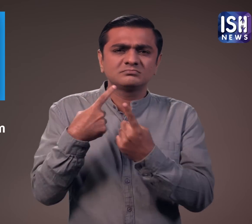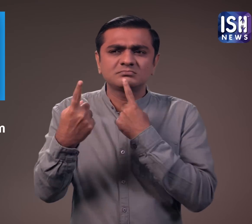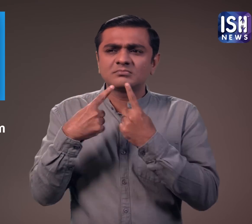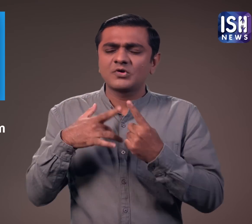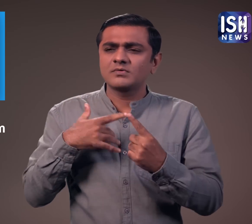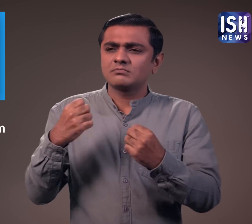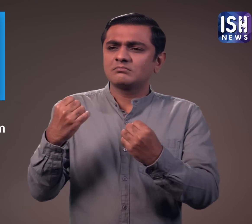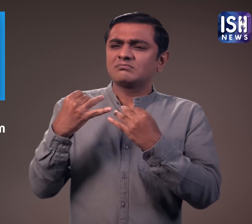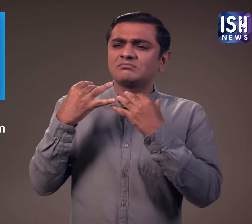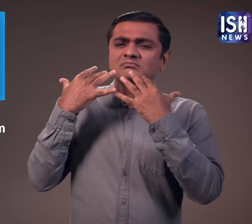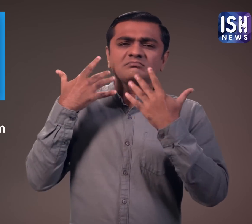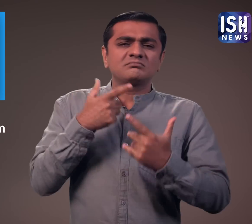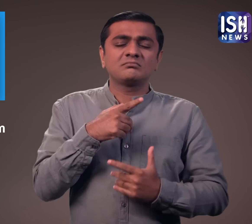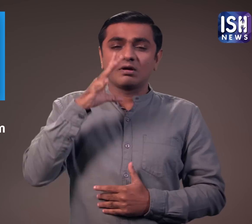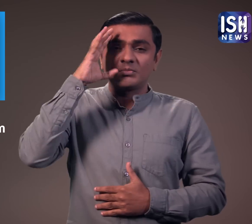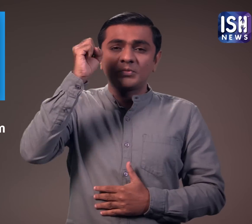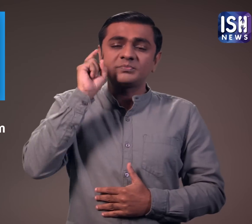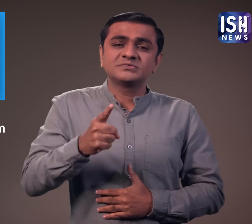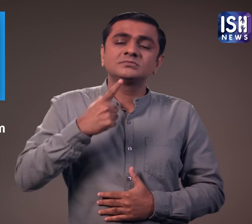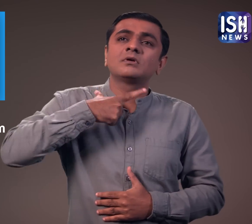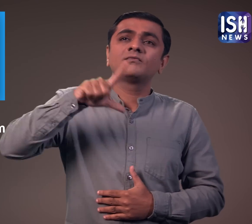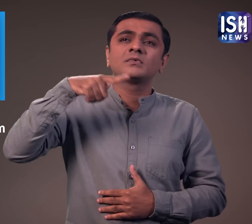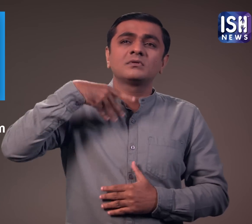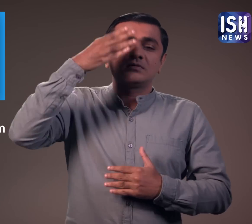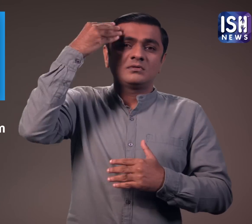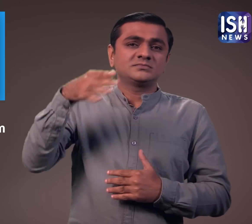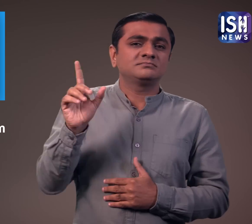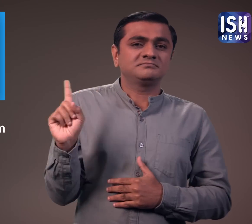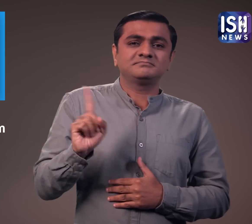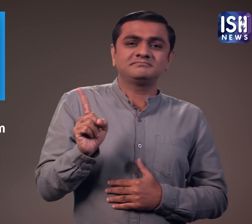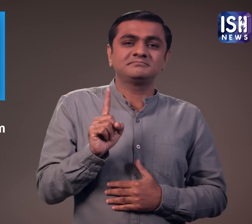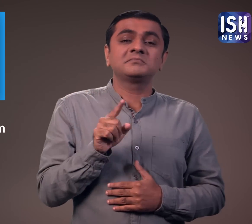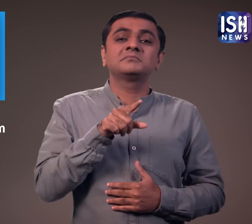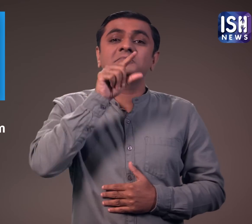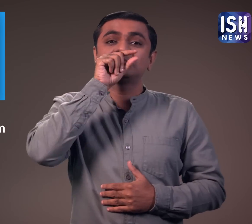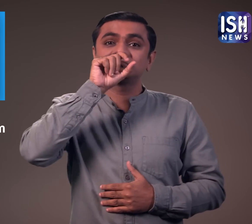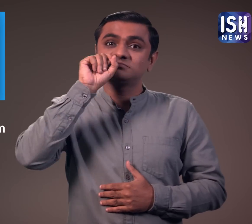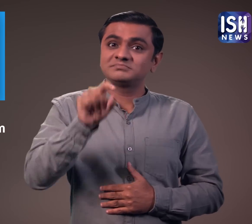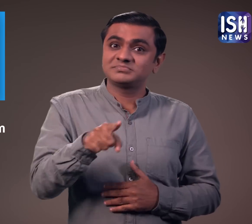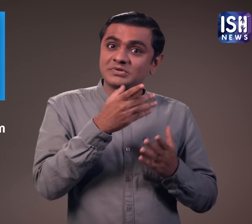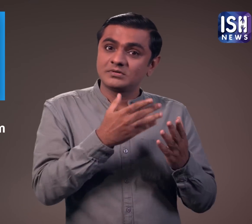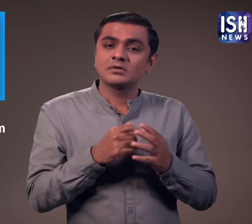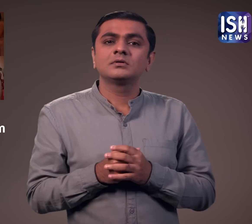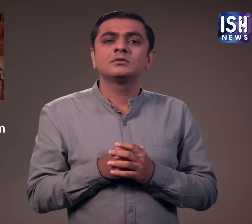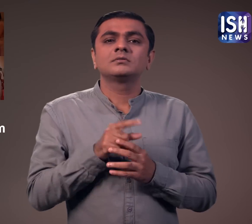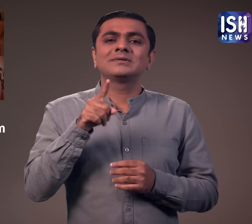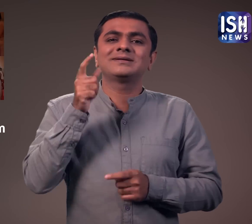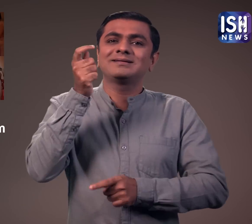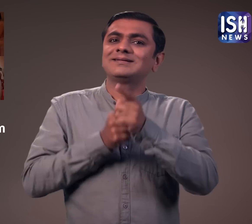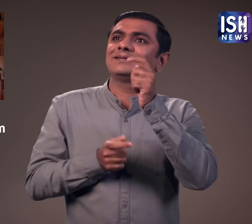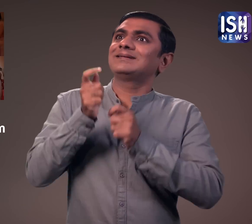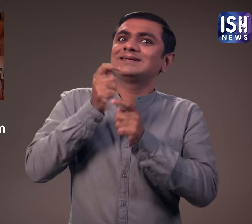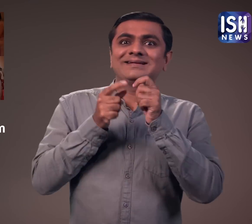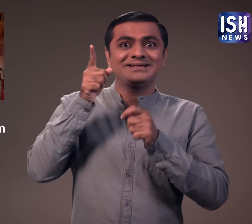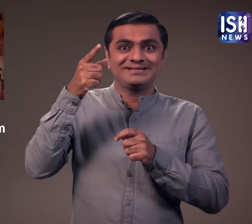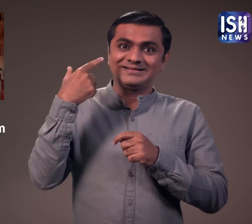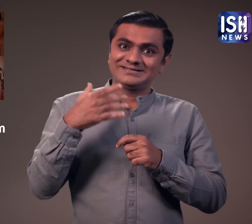हैं। हम उनके योगदान को हमेशा याद रखेंगे। कार्यकरम में मंत्री